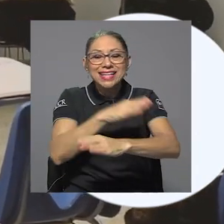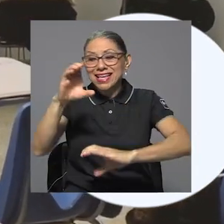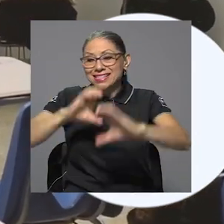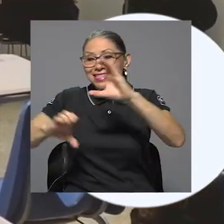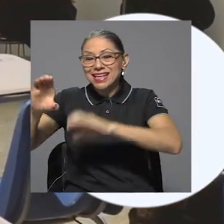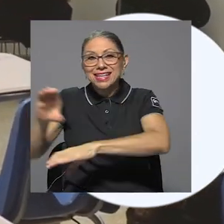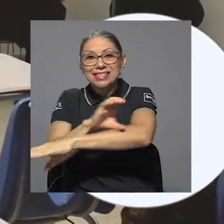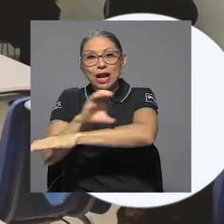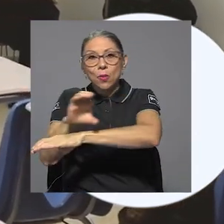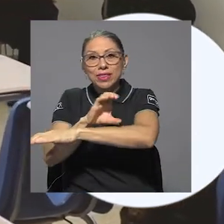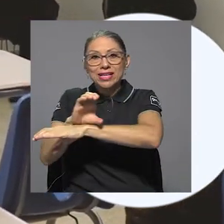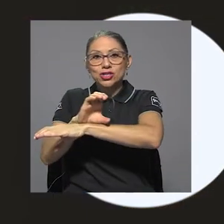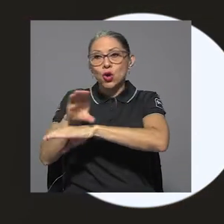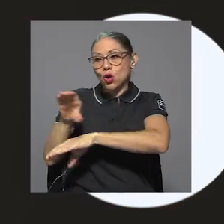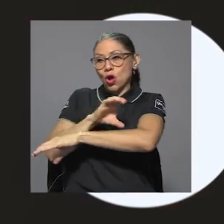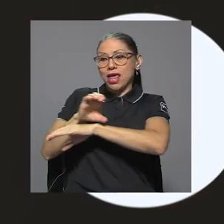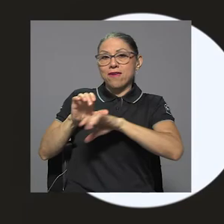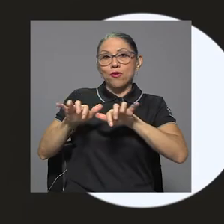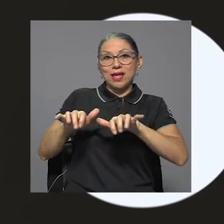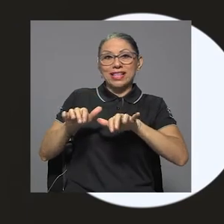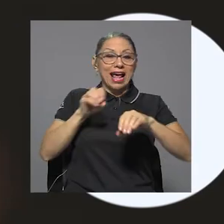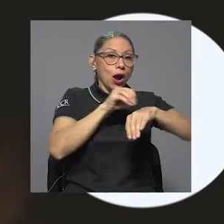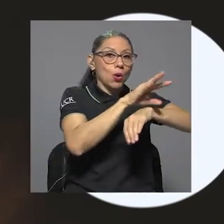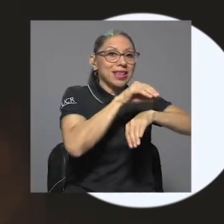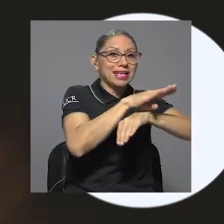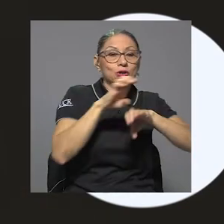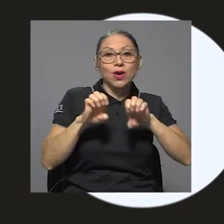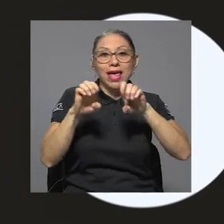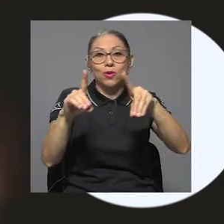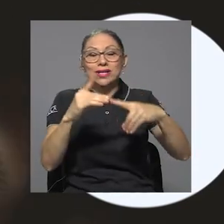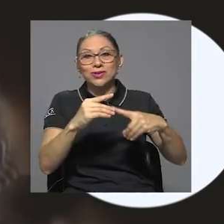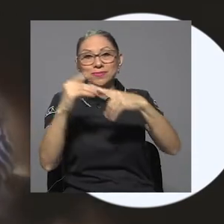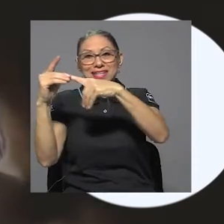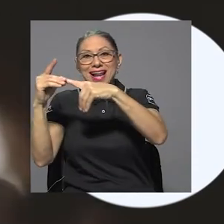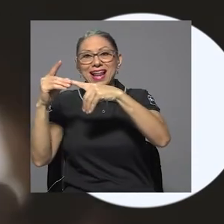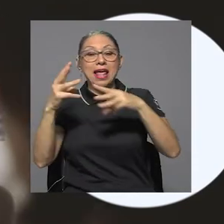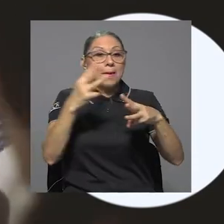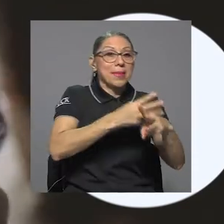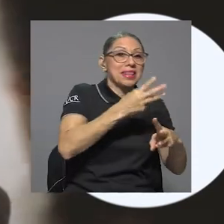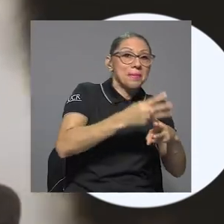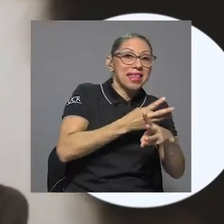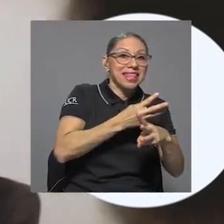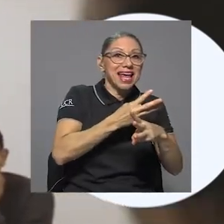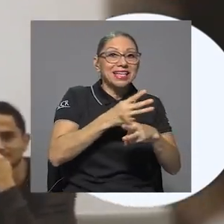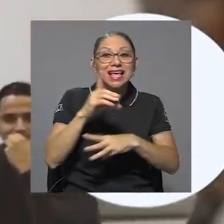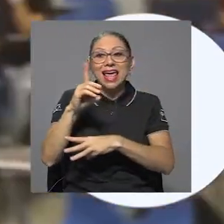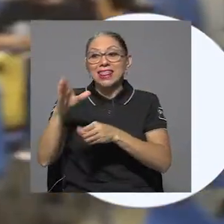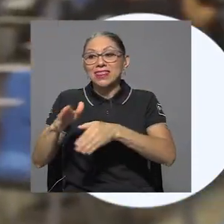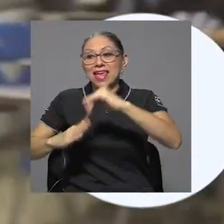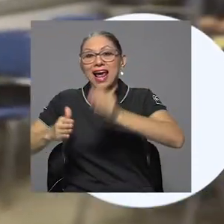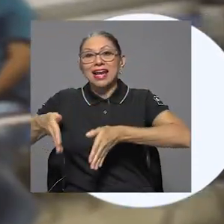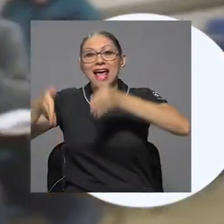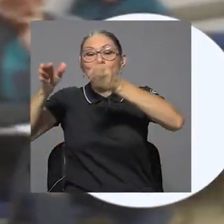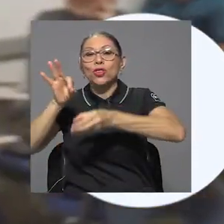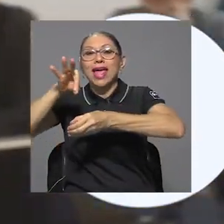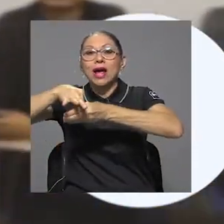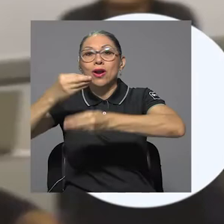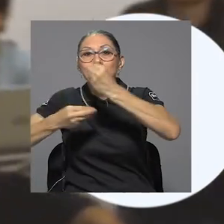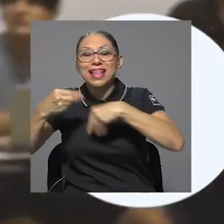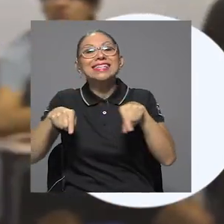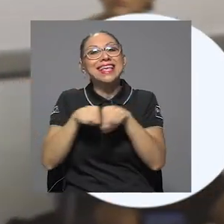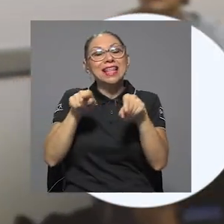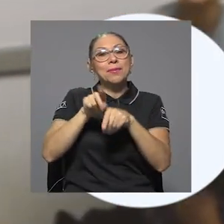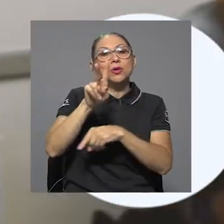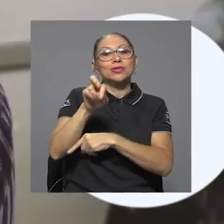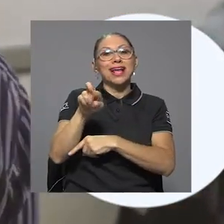ciencias de la computación e informática, orientación y educación especial, matemáticas, el decanato de agroalimentarias y en la